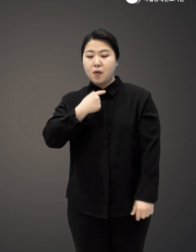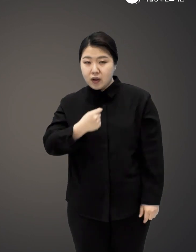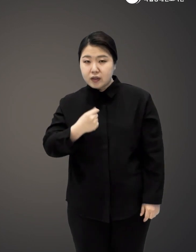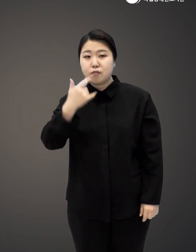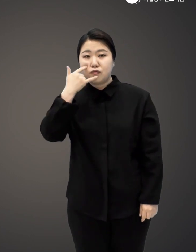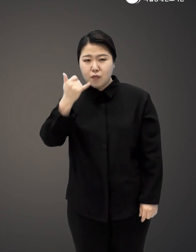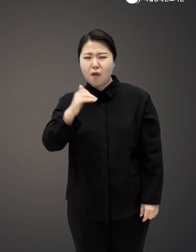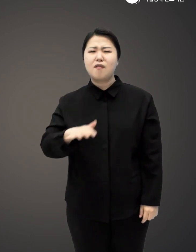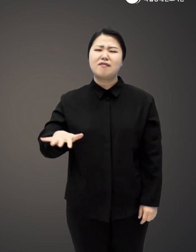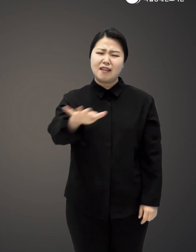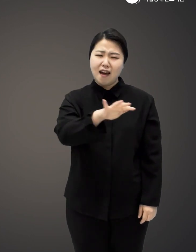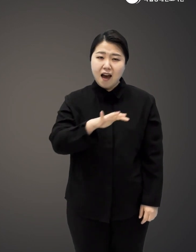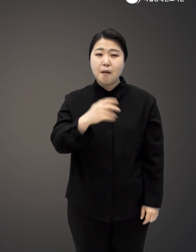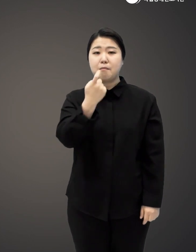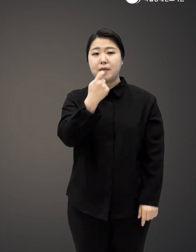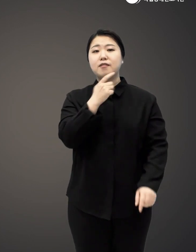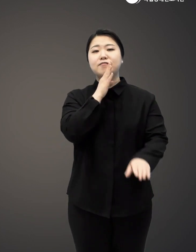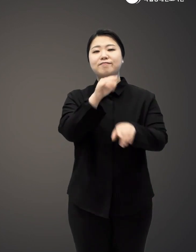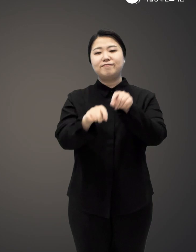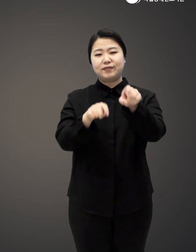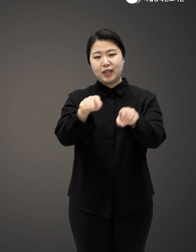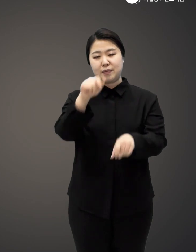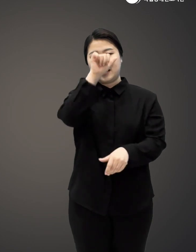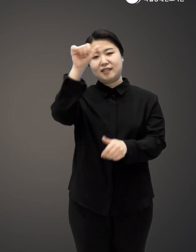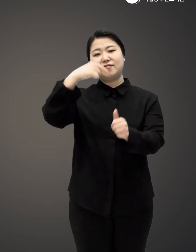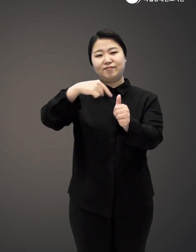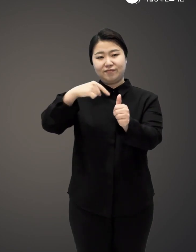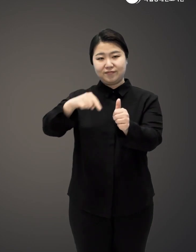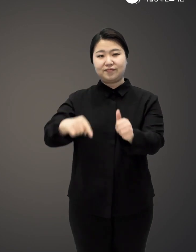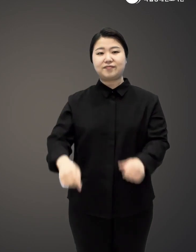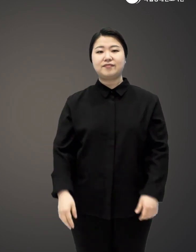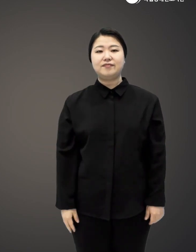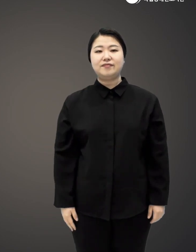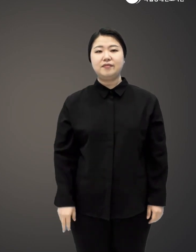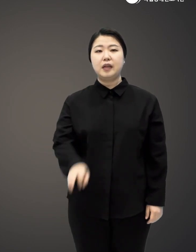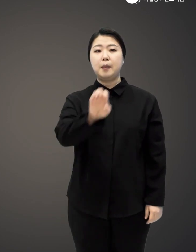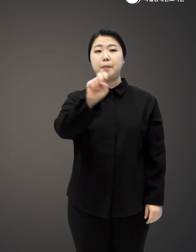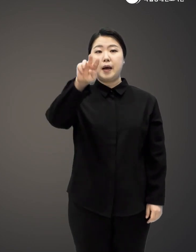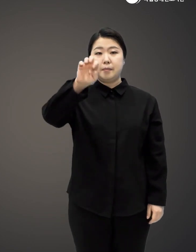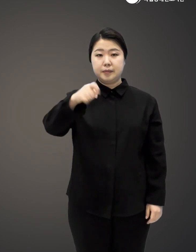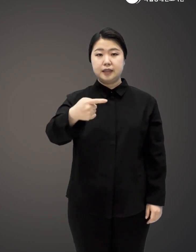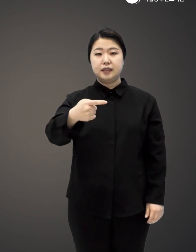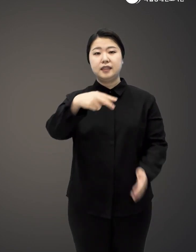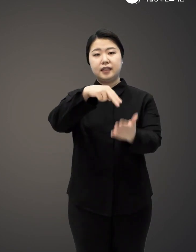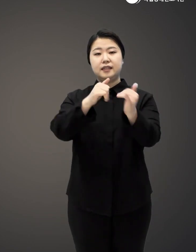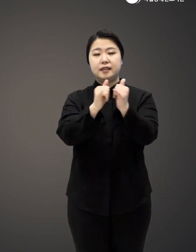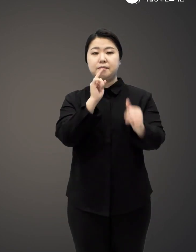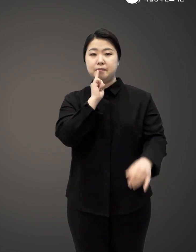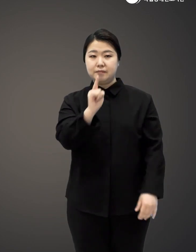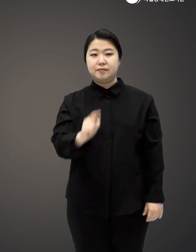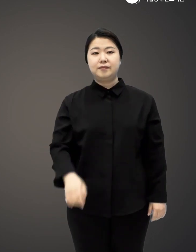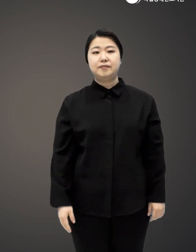노력하는 부모든 누구나 적용할 수 있는 인생의 가르침이다 파프 독자평